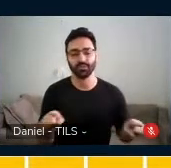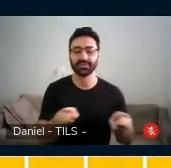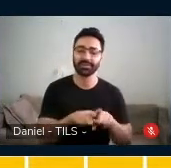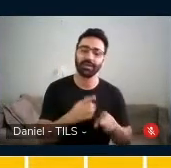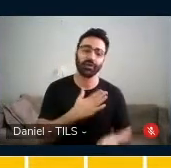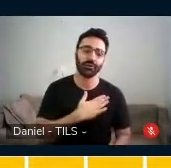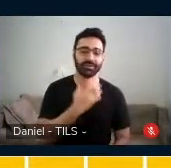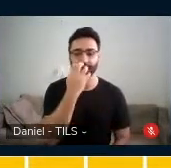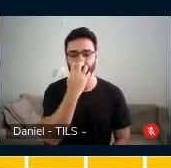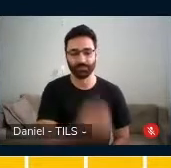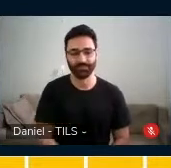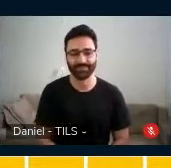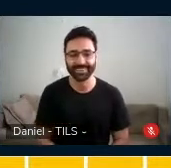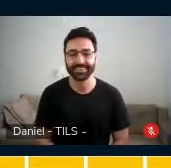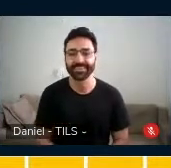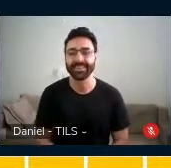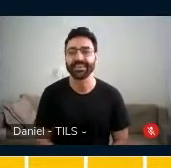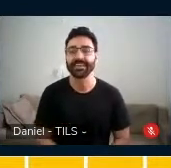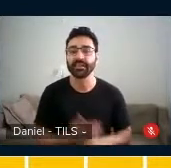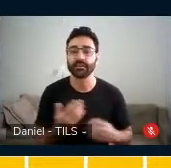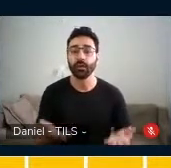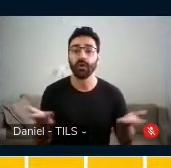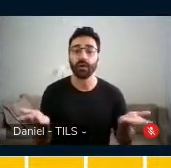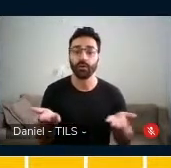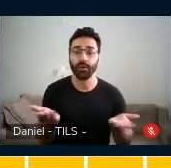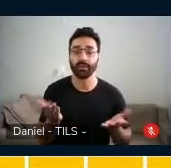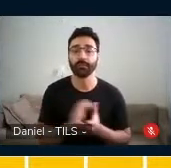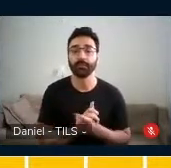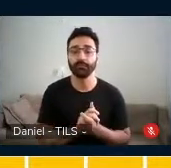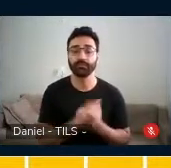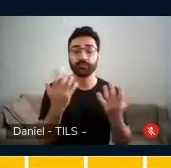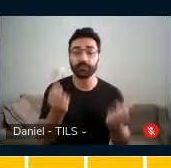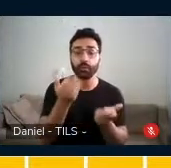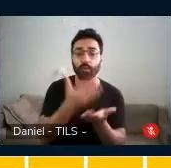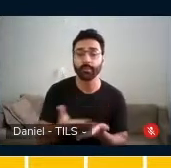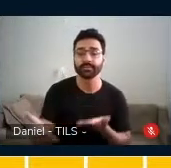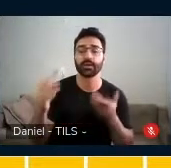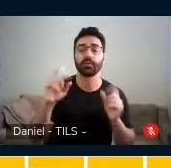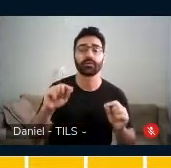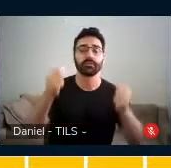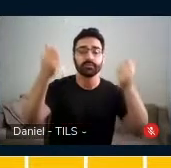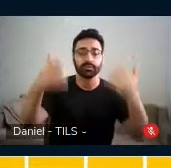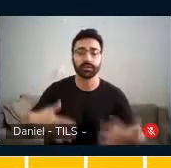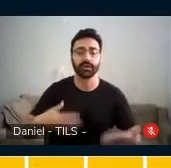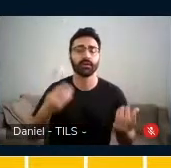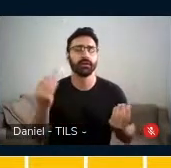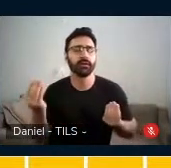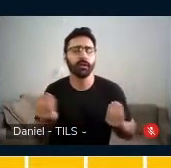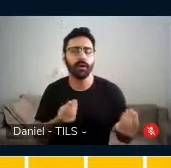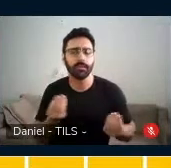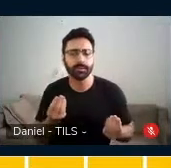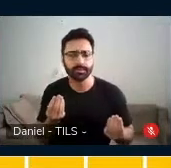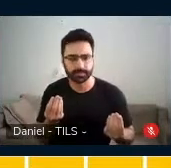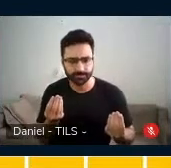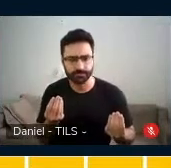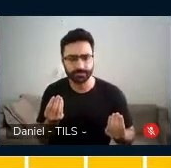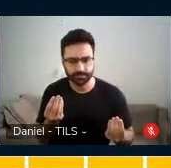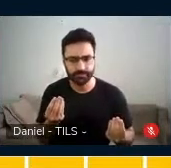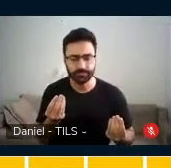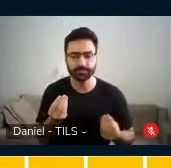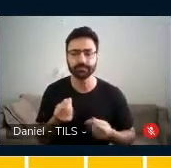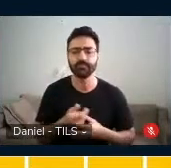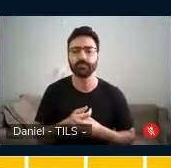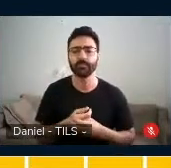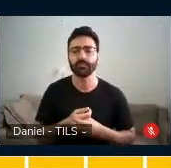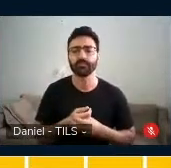Então, agora, a gente vai começar falando como que a gente fez essa